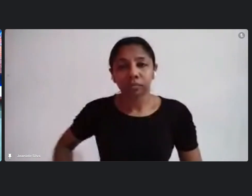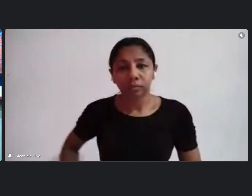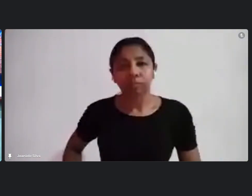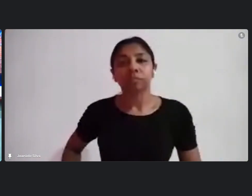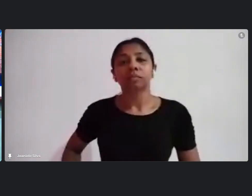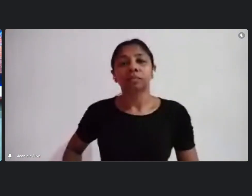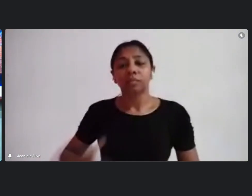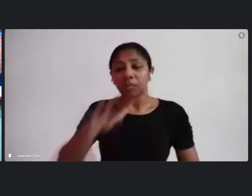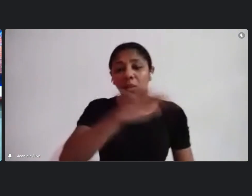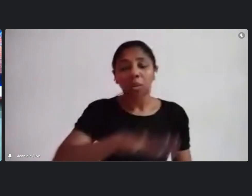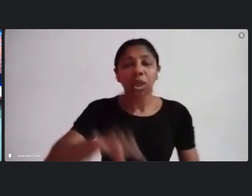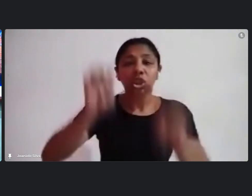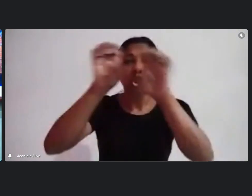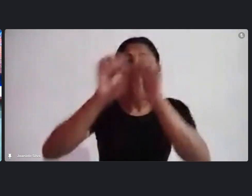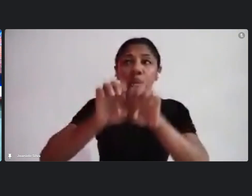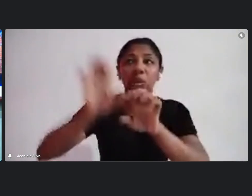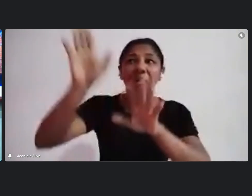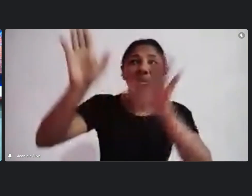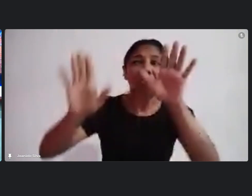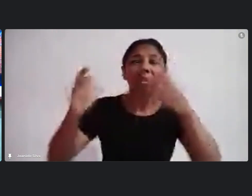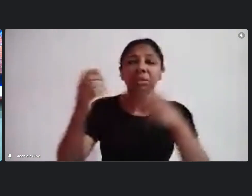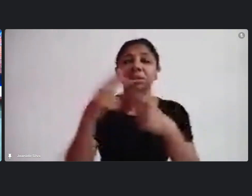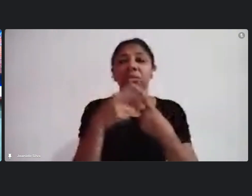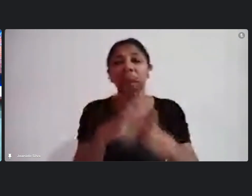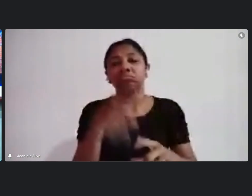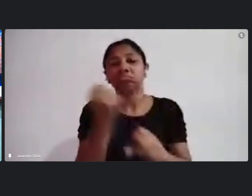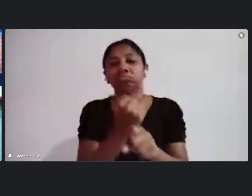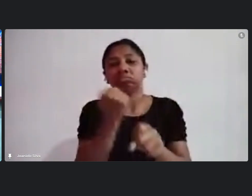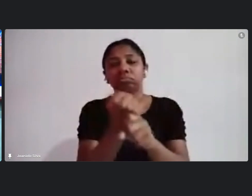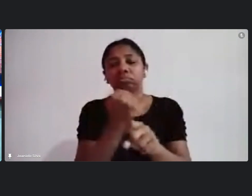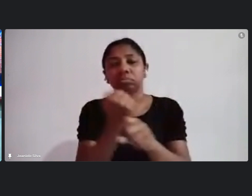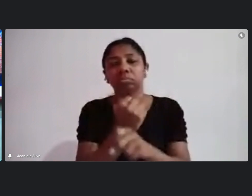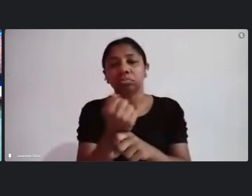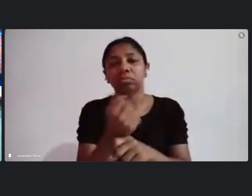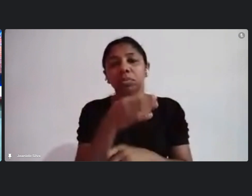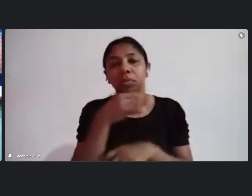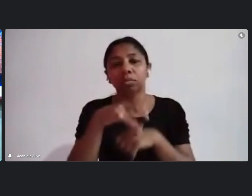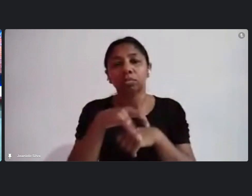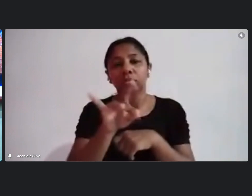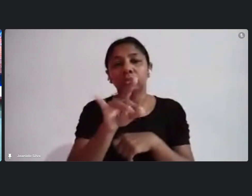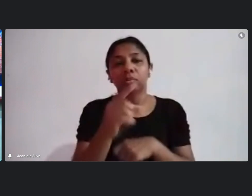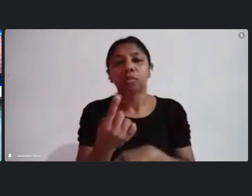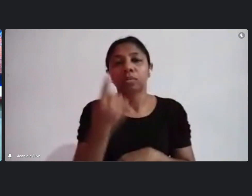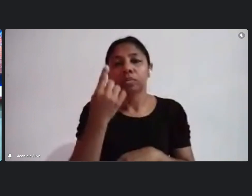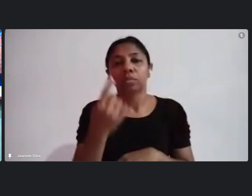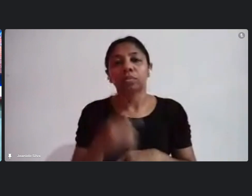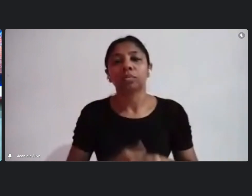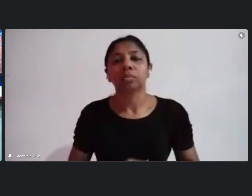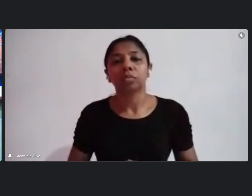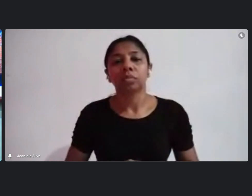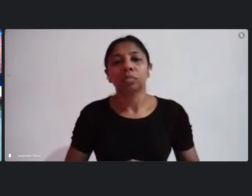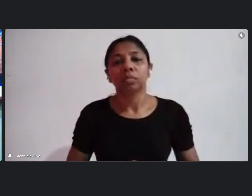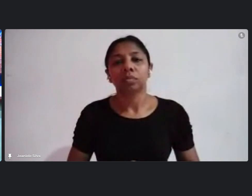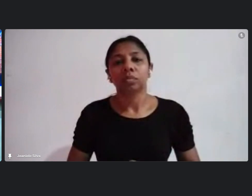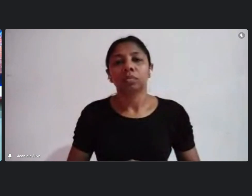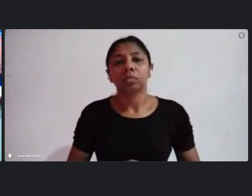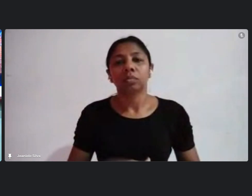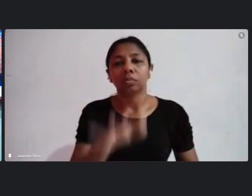estruturais e a gente deu a dica e agora eu não vou lembrar que esses espaços